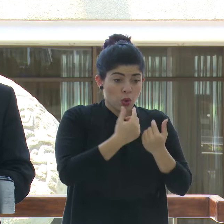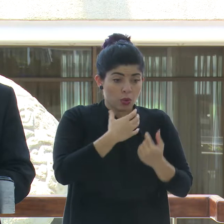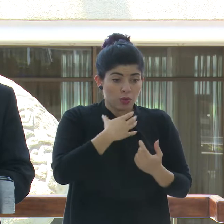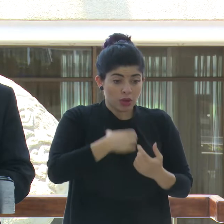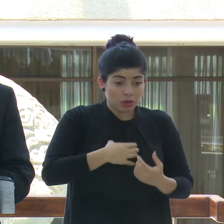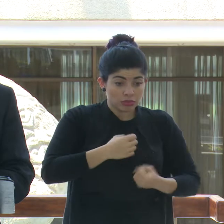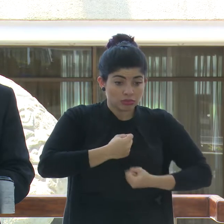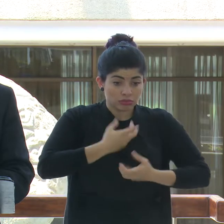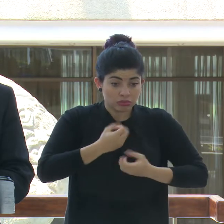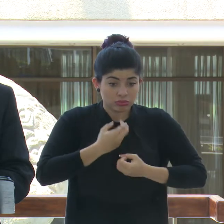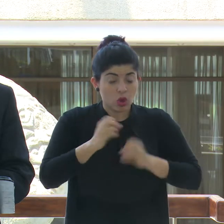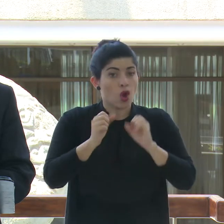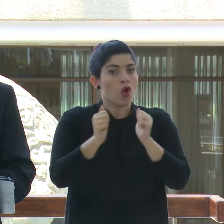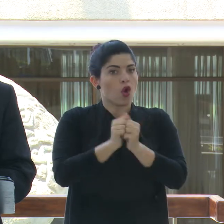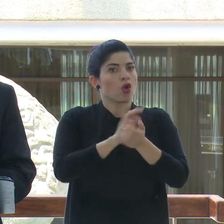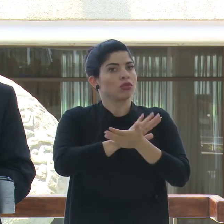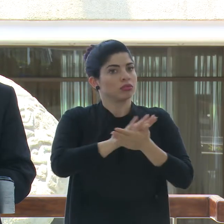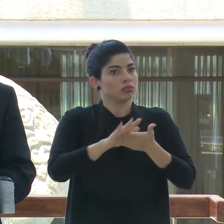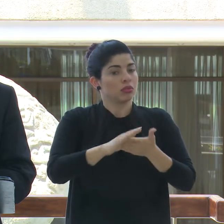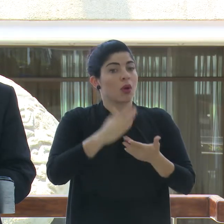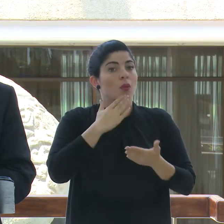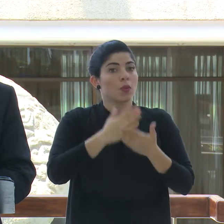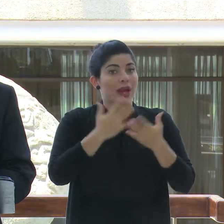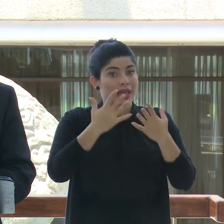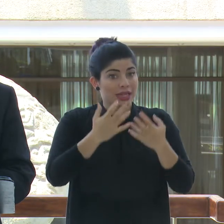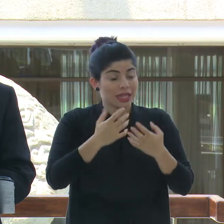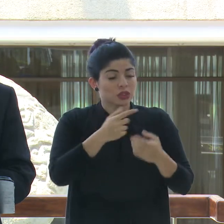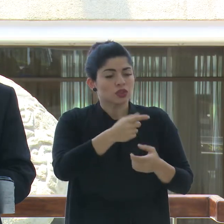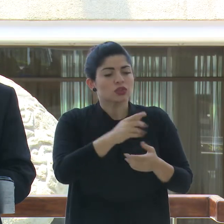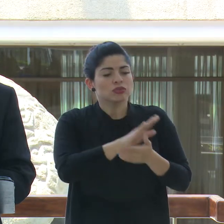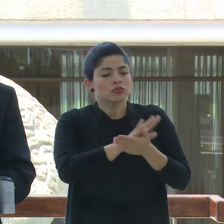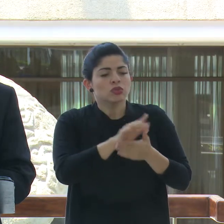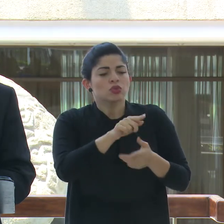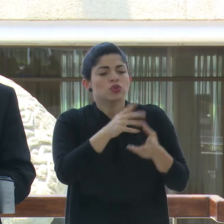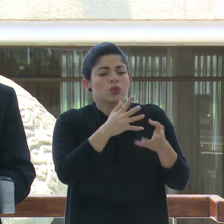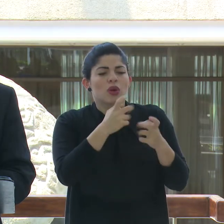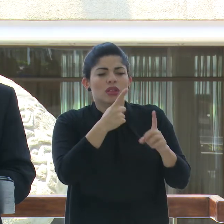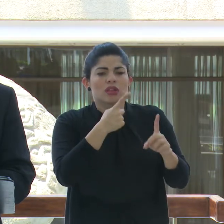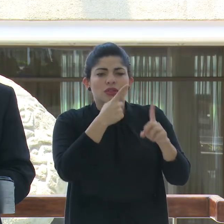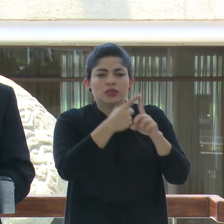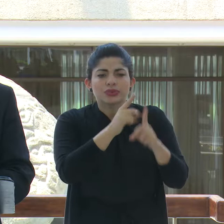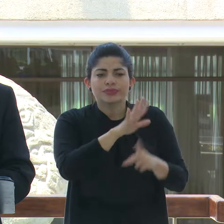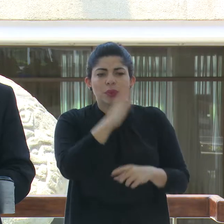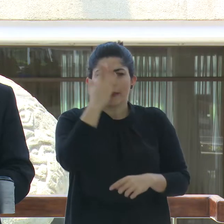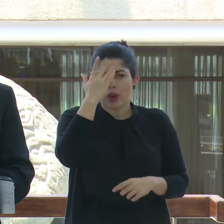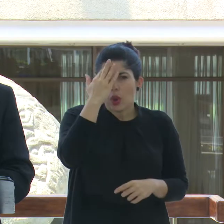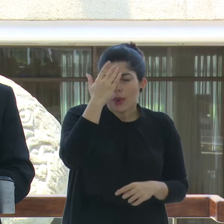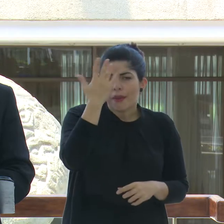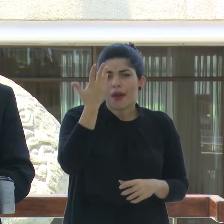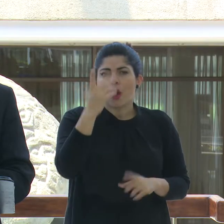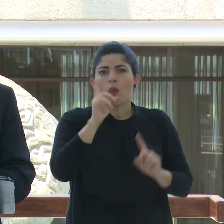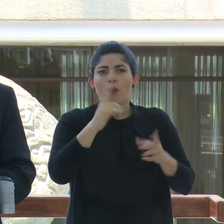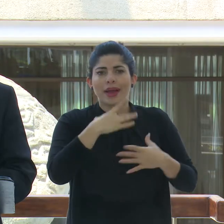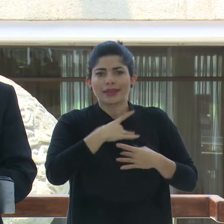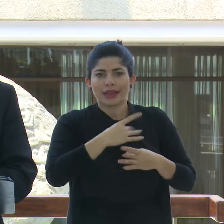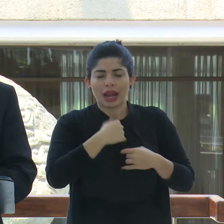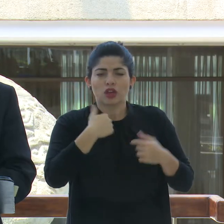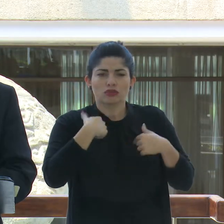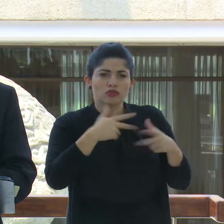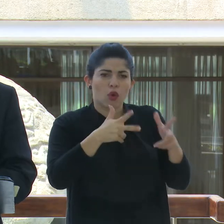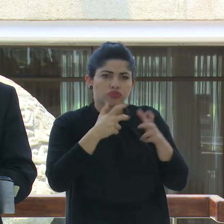transparencia y buena fe las que consideran sus legítimas aspiraciones, preocupaciones o intereses.